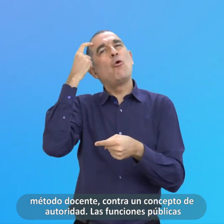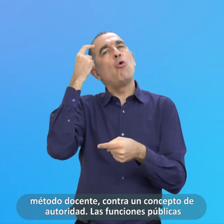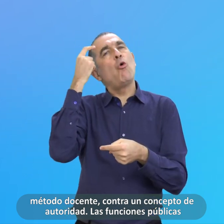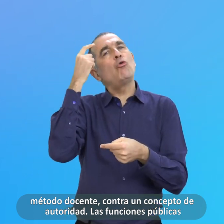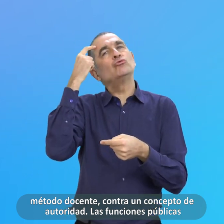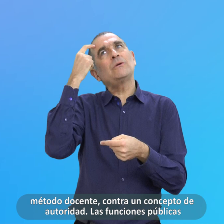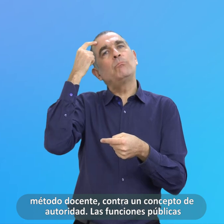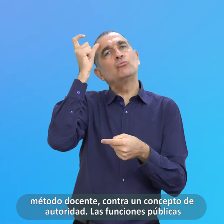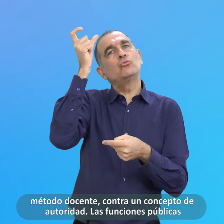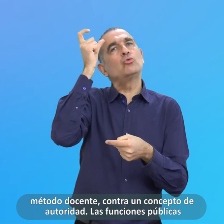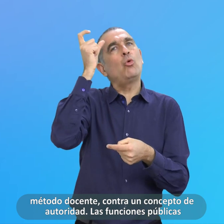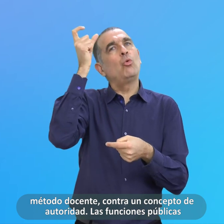De Autoridad